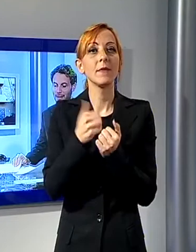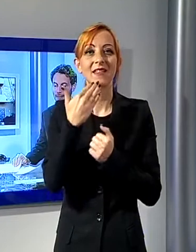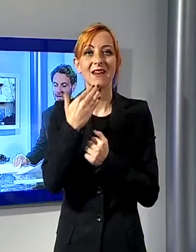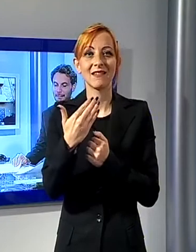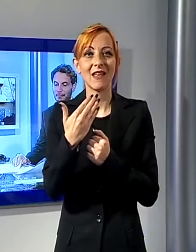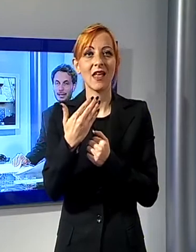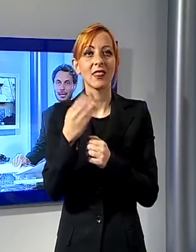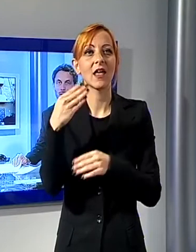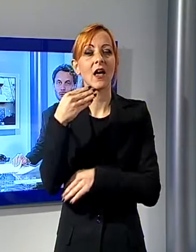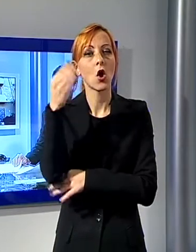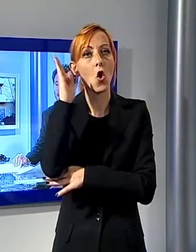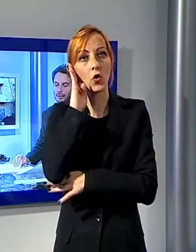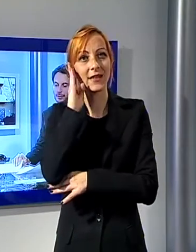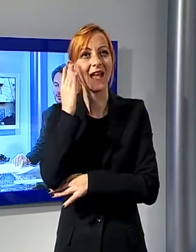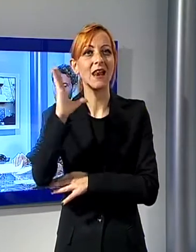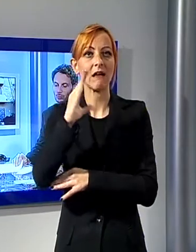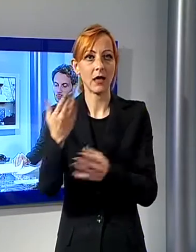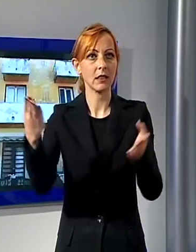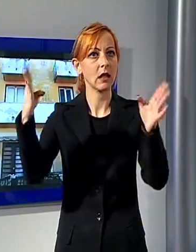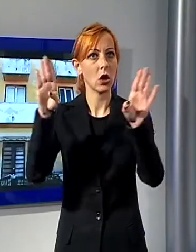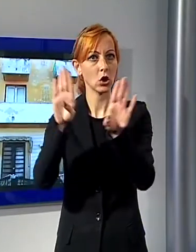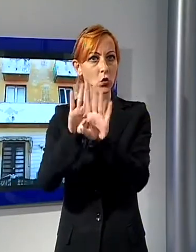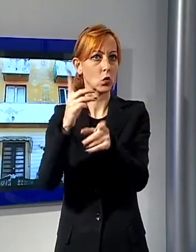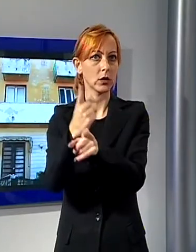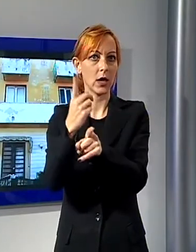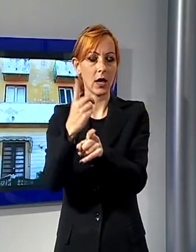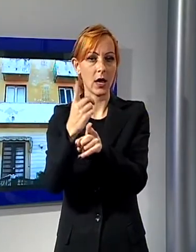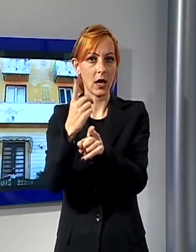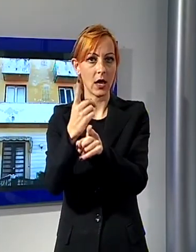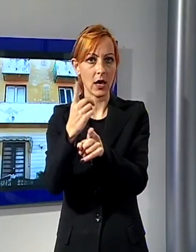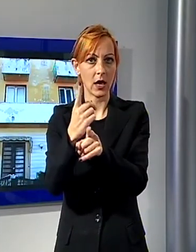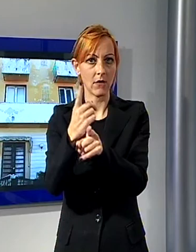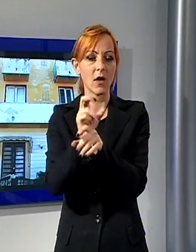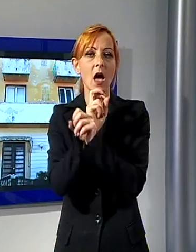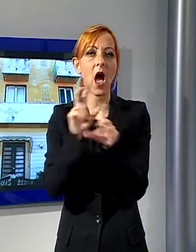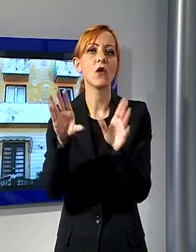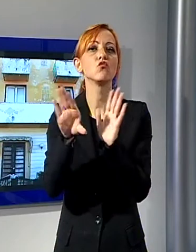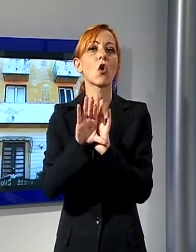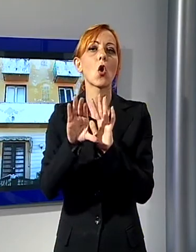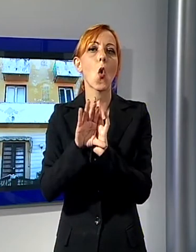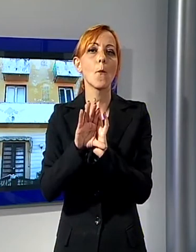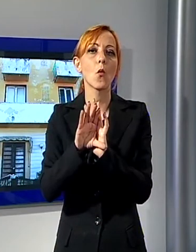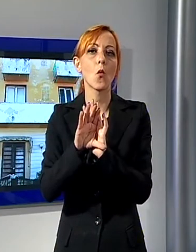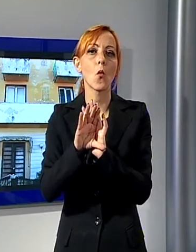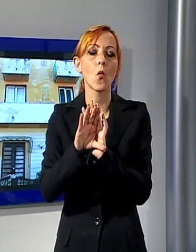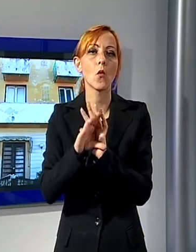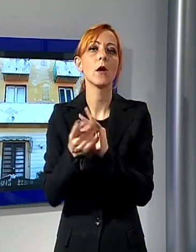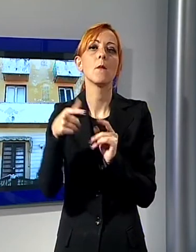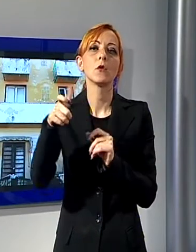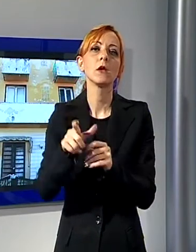pagare ai proprietari i costi dell'intervento. Lo ha annunciato la stessa amministrazione comunale. Erano infatti ampiamente terminati i termini per